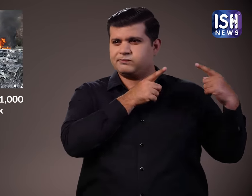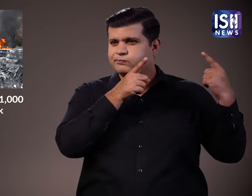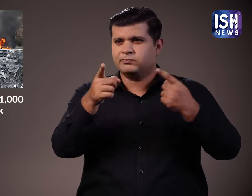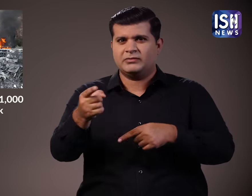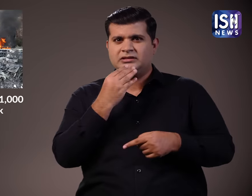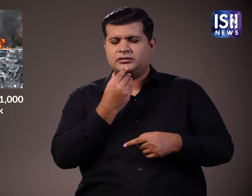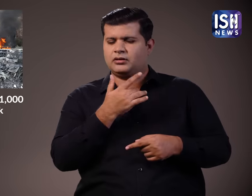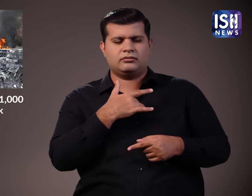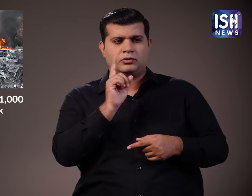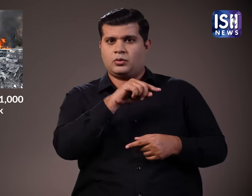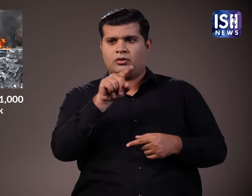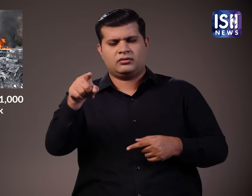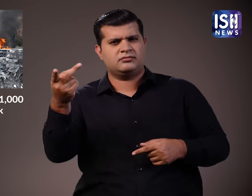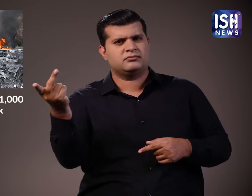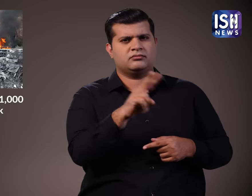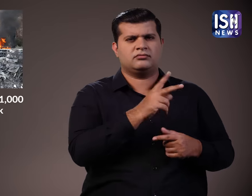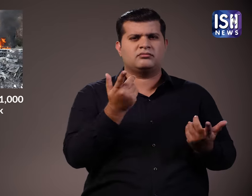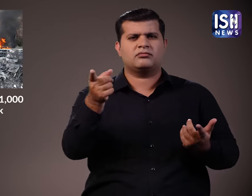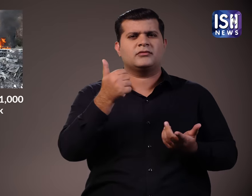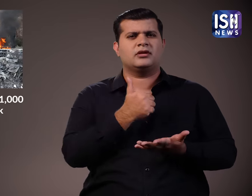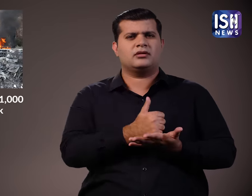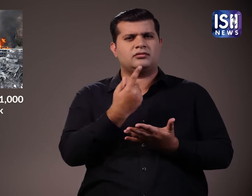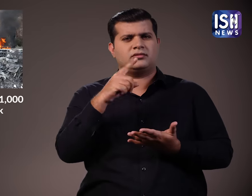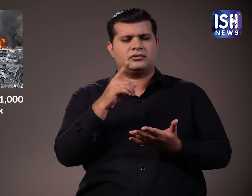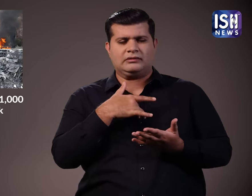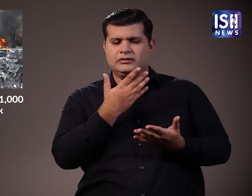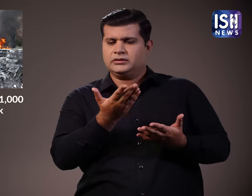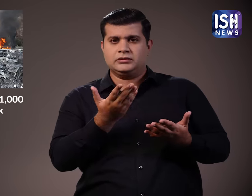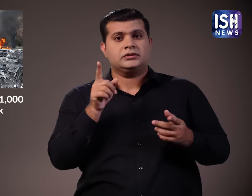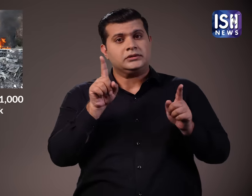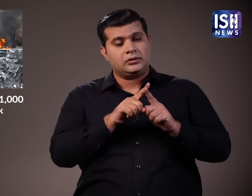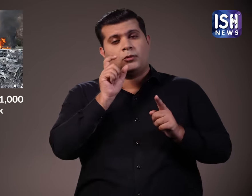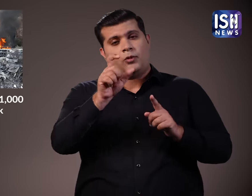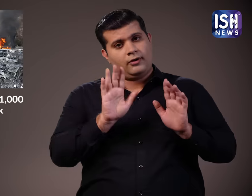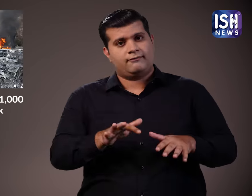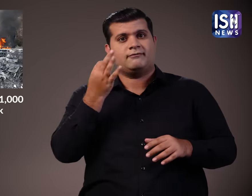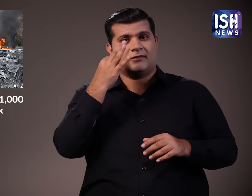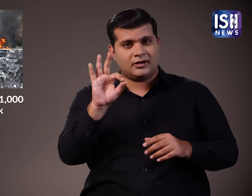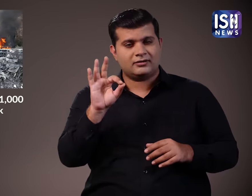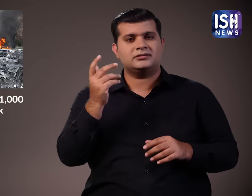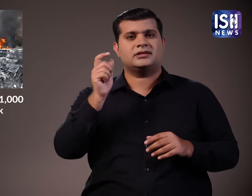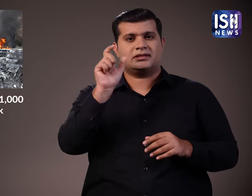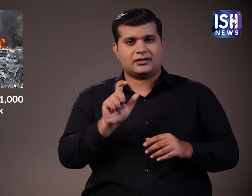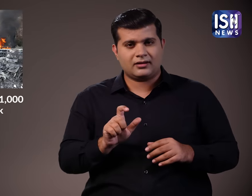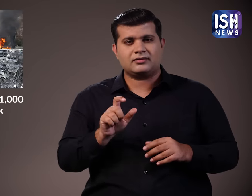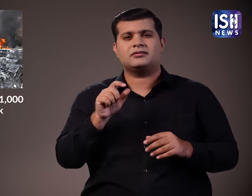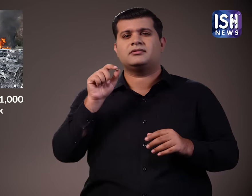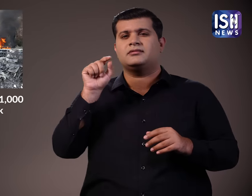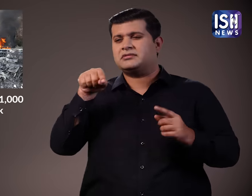अन्या की तरह भारत ने भी इन हमलों के निंदा की है और इस्राइल के अपने रक्षा के अधिकार